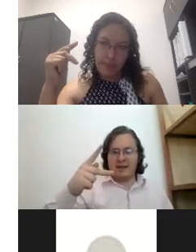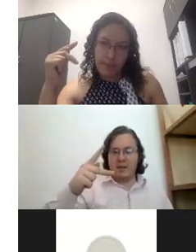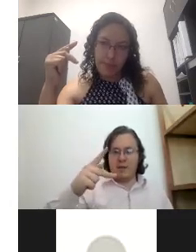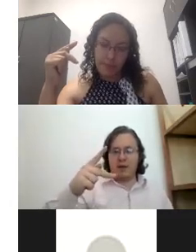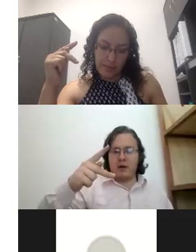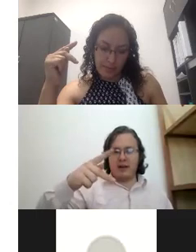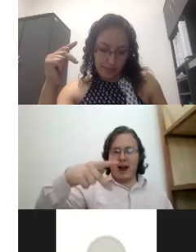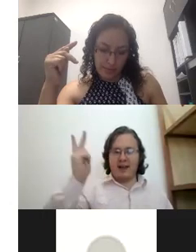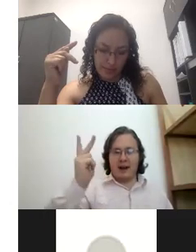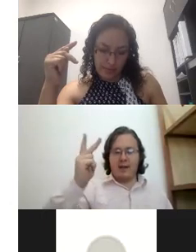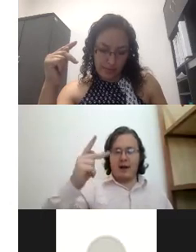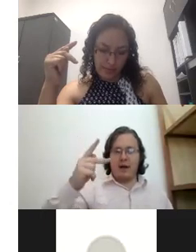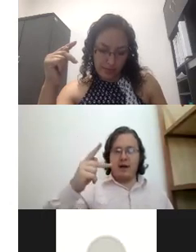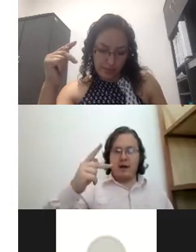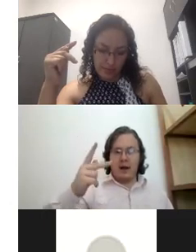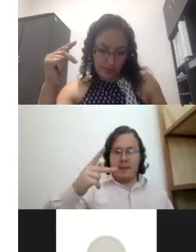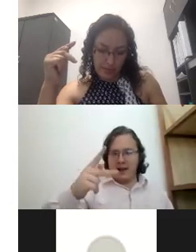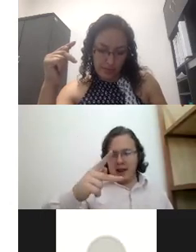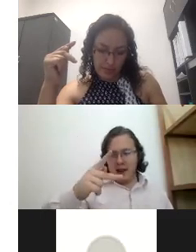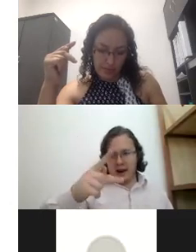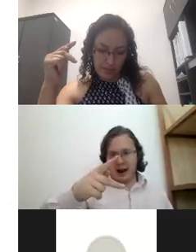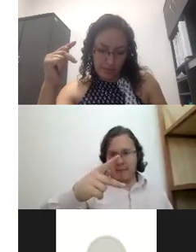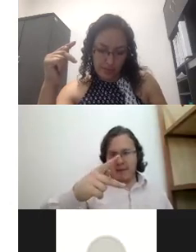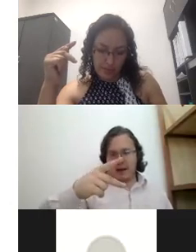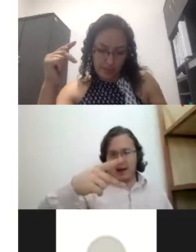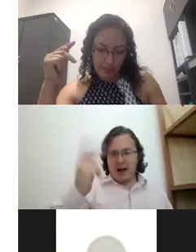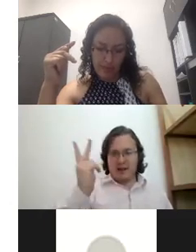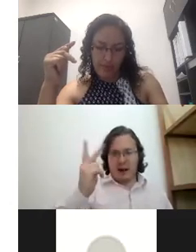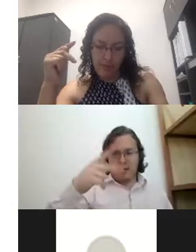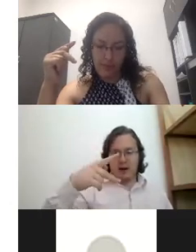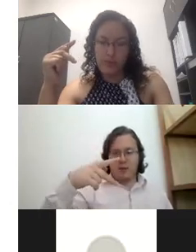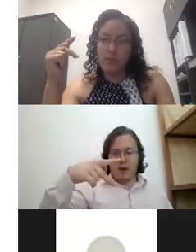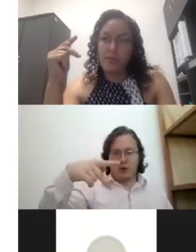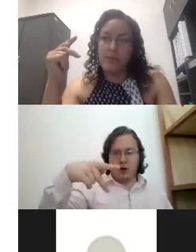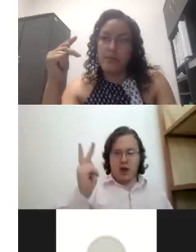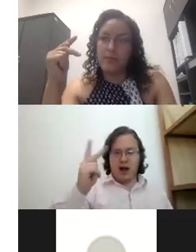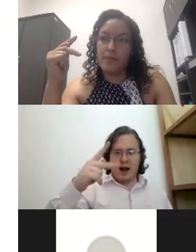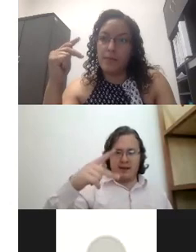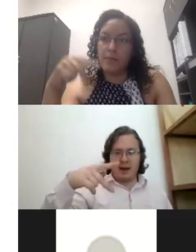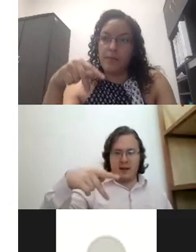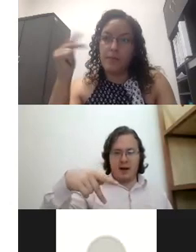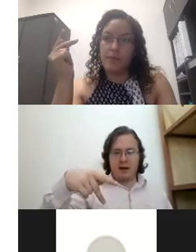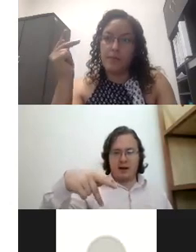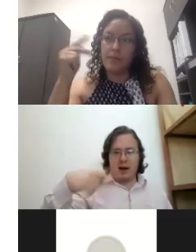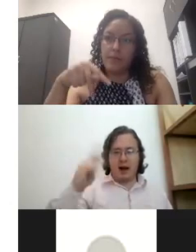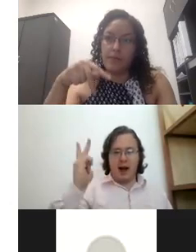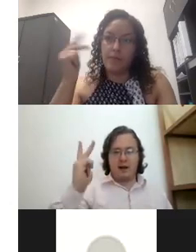movimiento va a ser hacia arriba empieza aquí la K empieza aquí hacia arriba movimiento de muñeca hacia arriba K K